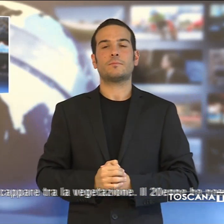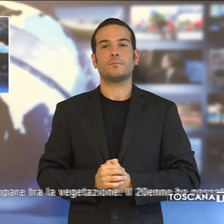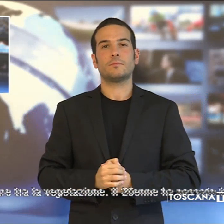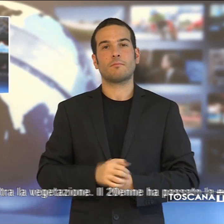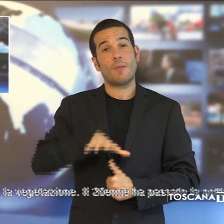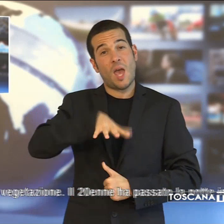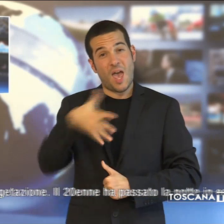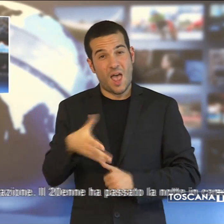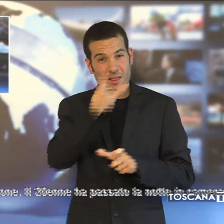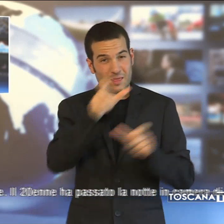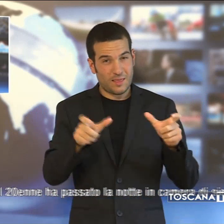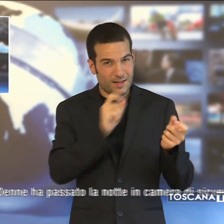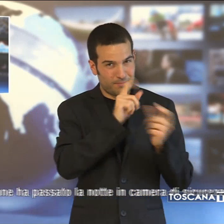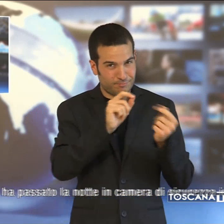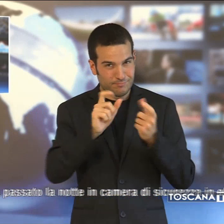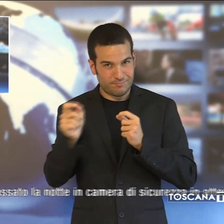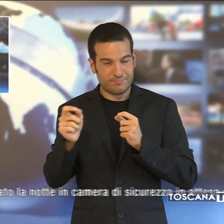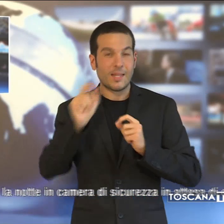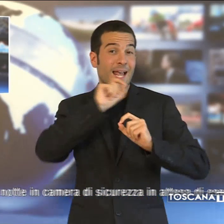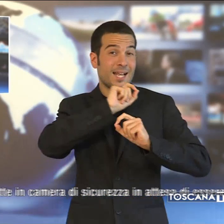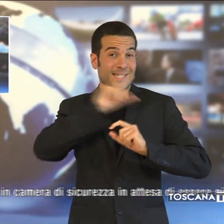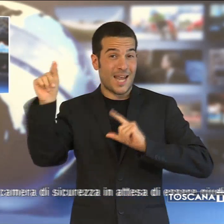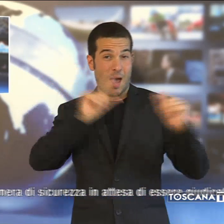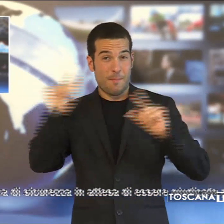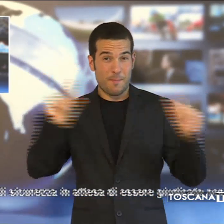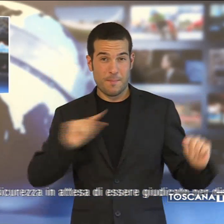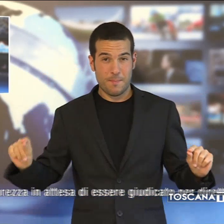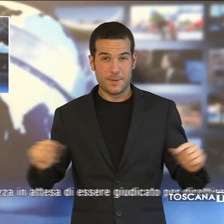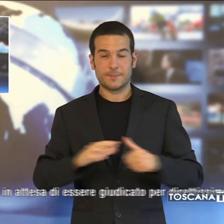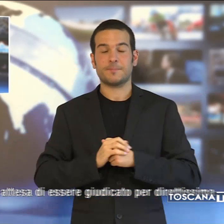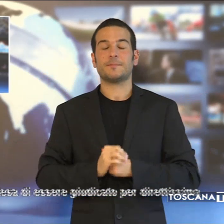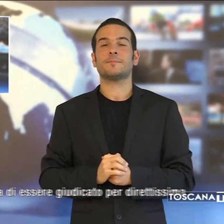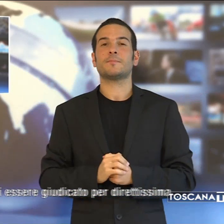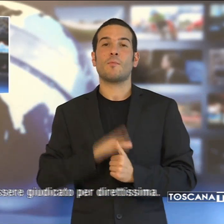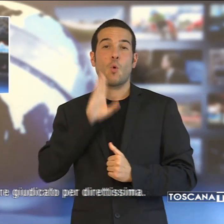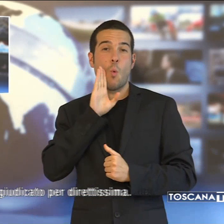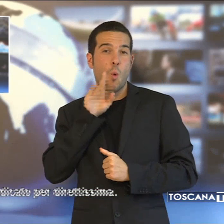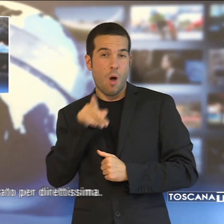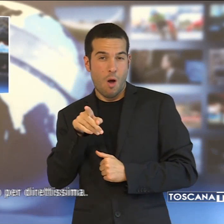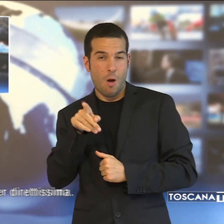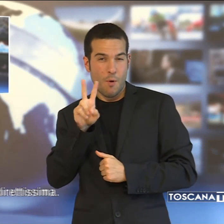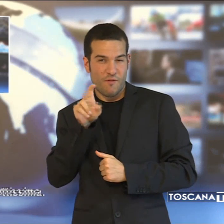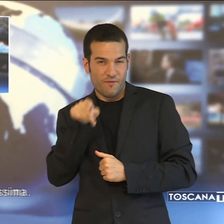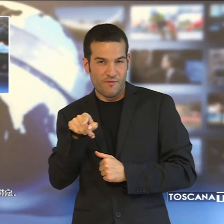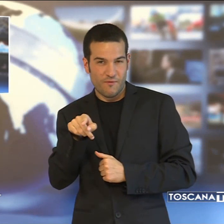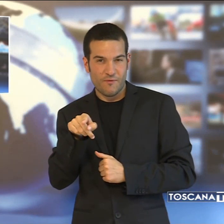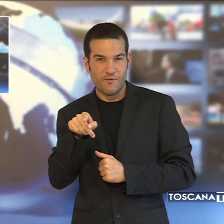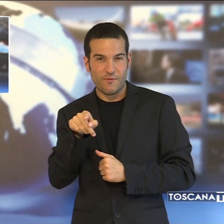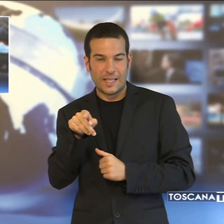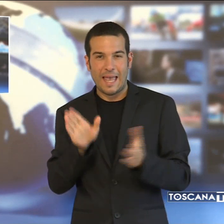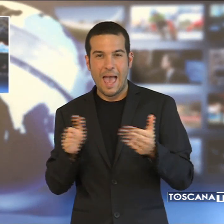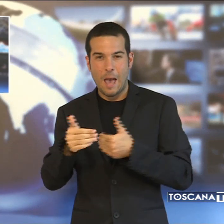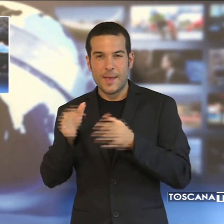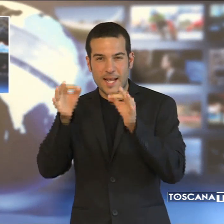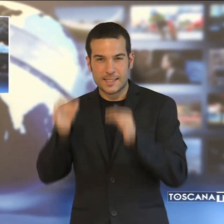pusher invece sono riusciti a scappare tra la vegetazione. Il ventenne ha passato la notte in camera di sicurezza in